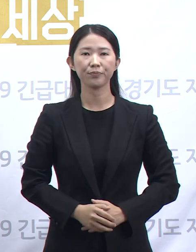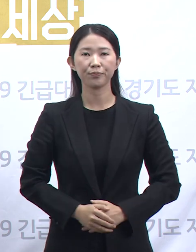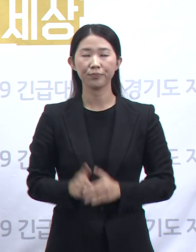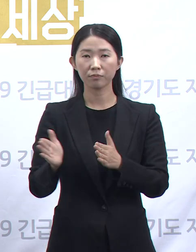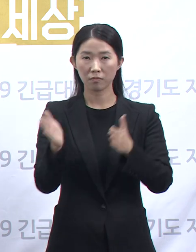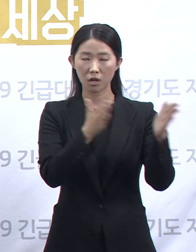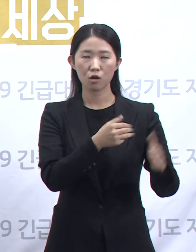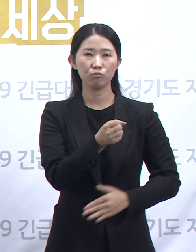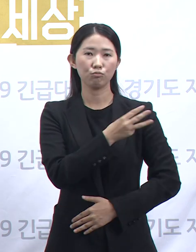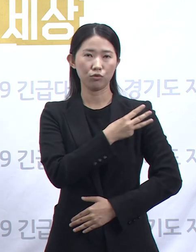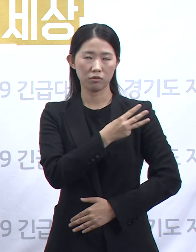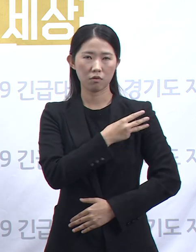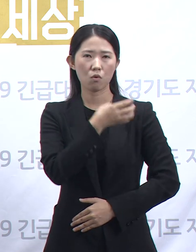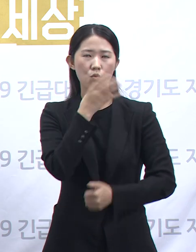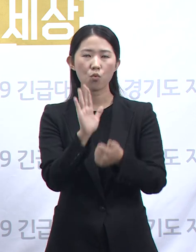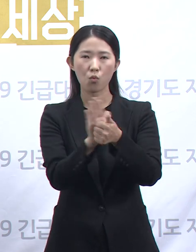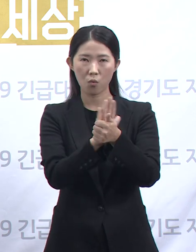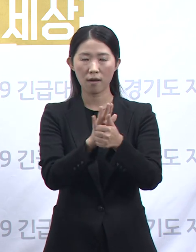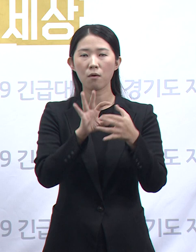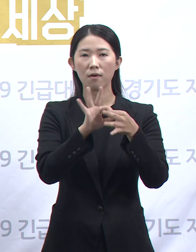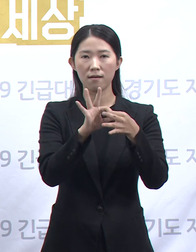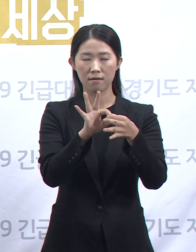부천시 요양원 관련 확진 상황입니다.